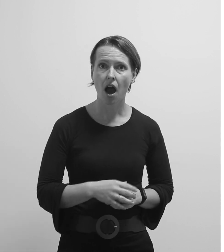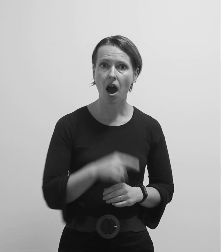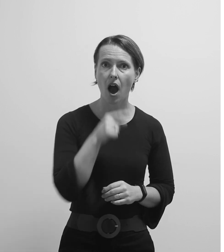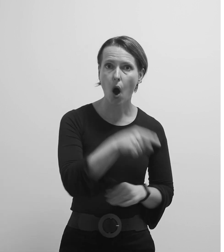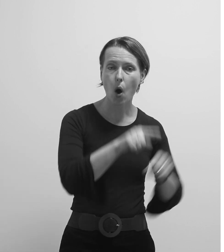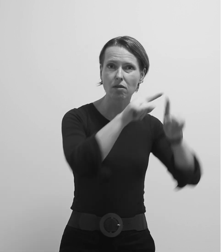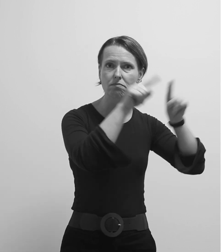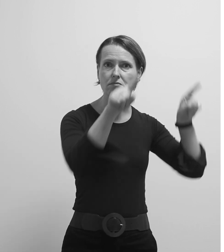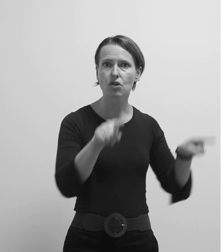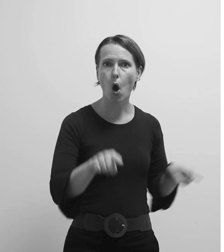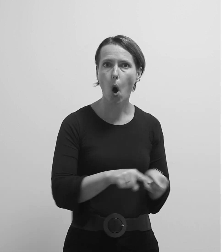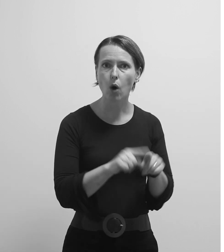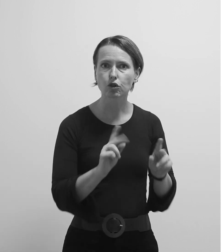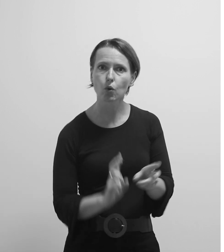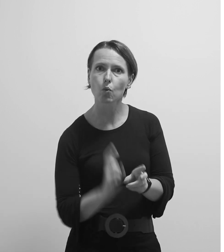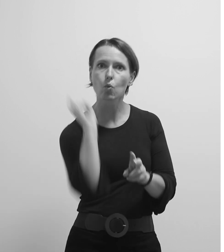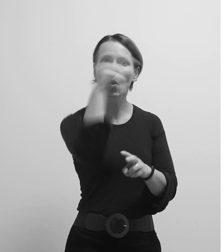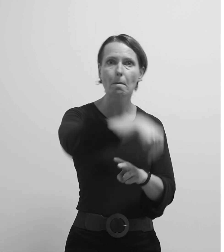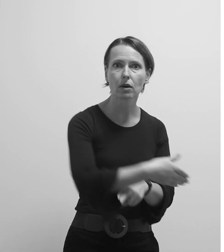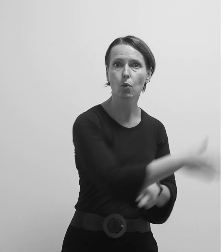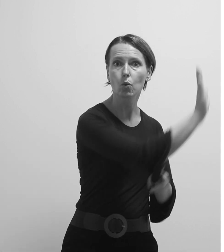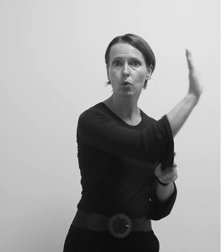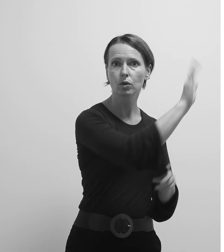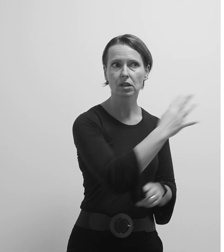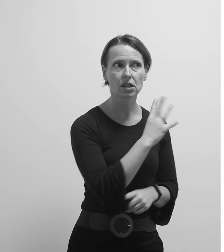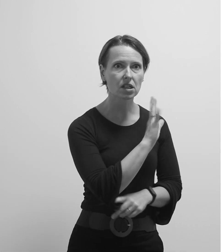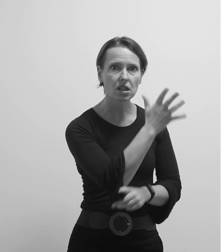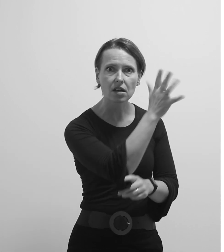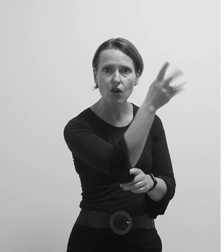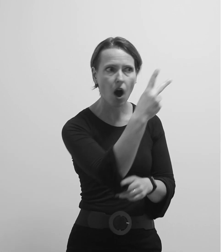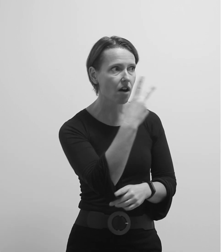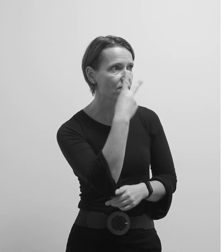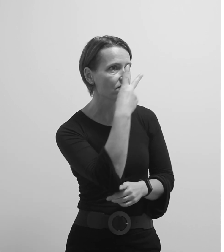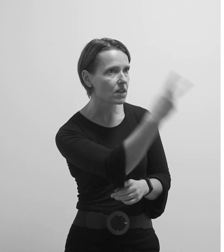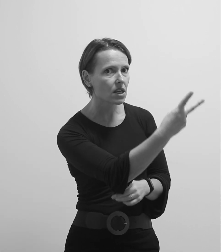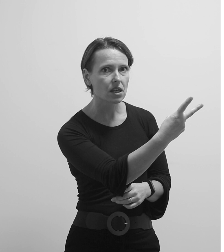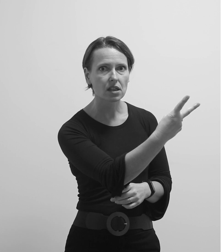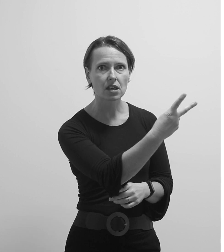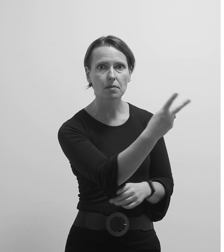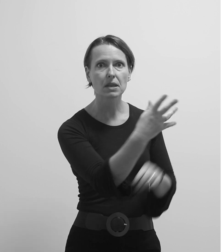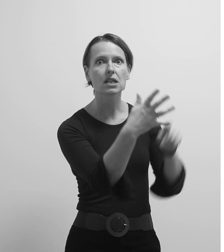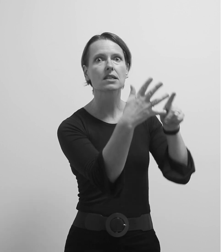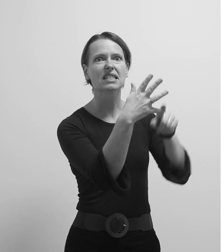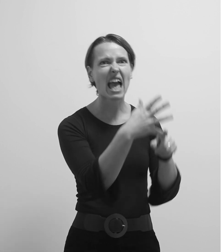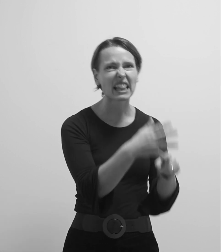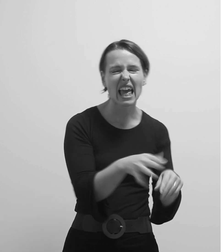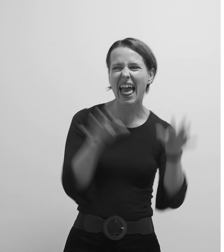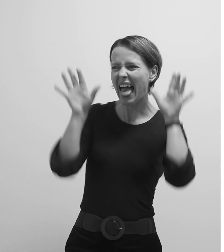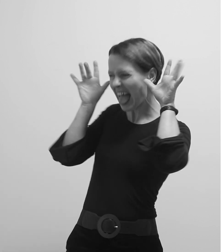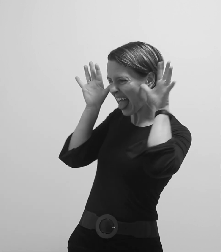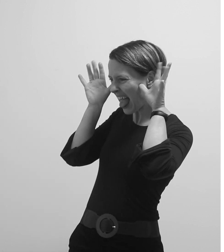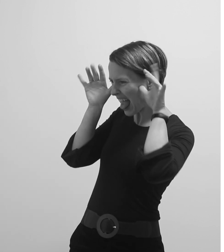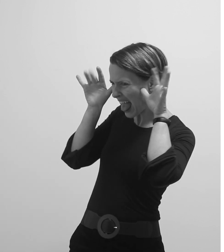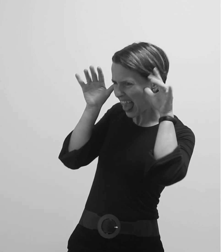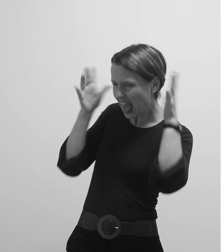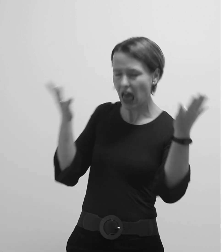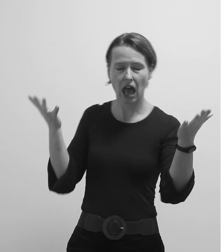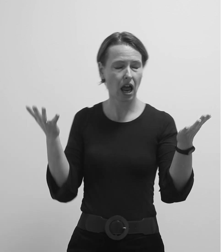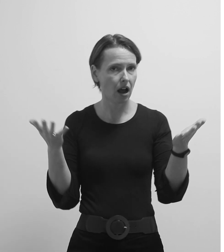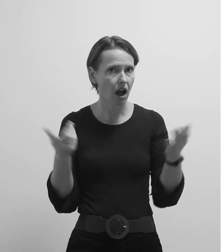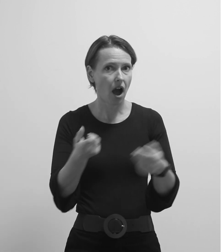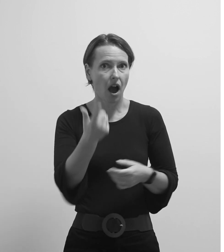Ali već je skočio kroz prozor. Vidim ga na susjedovom stablu kako mi se ruga.